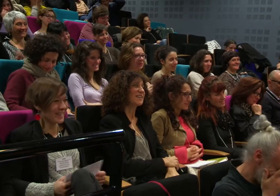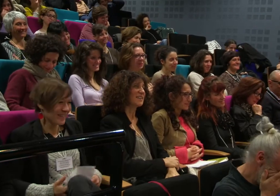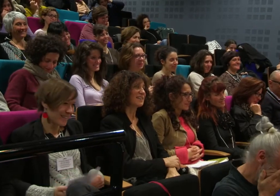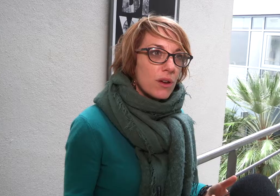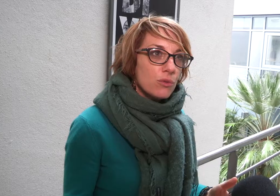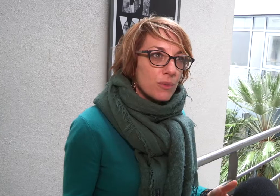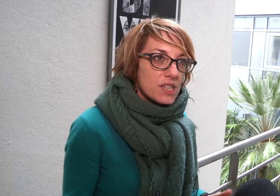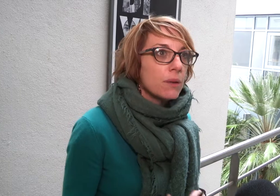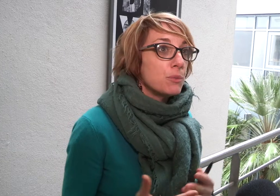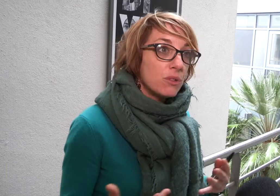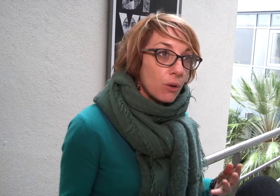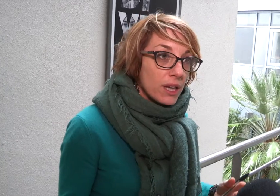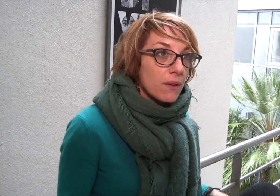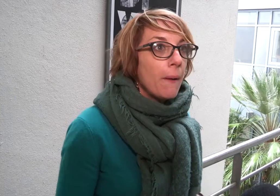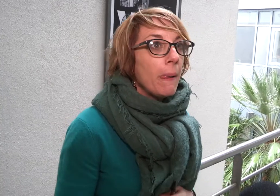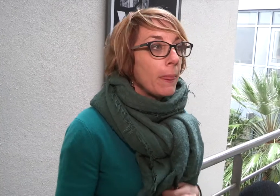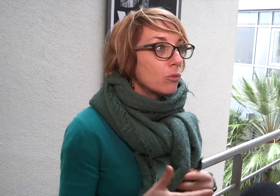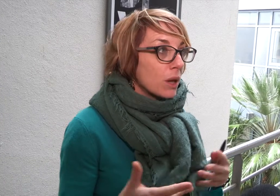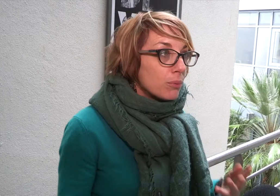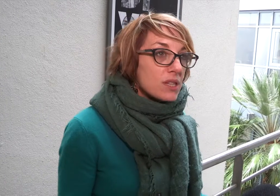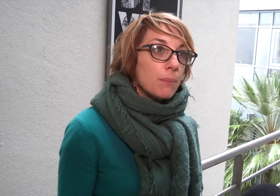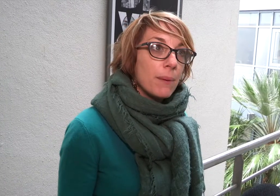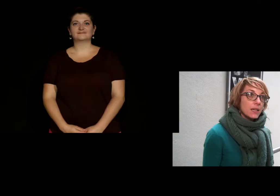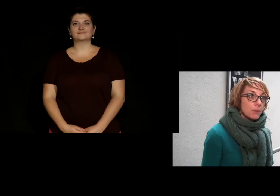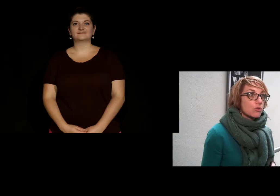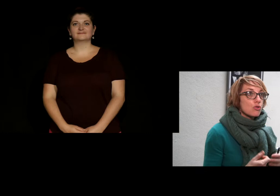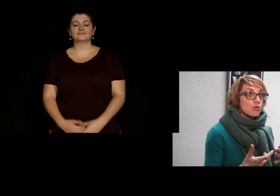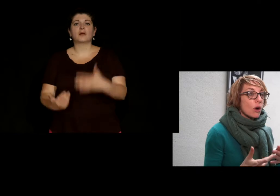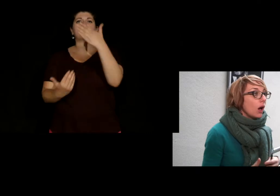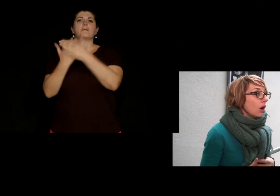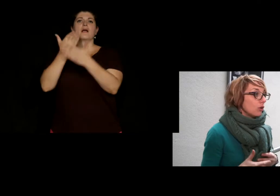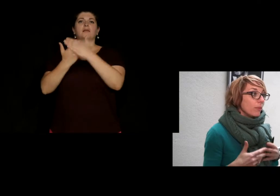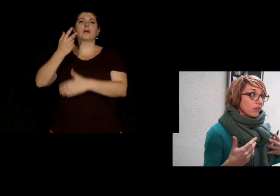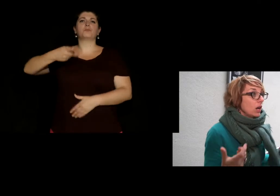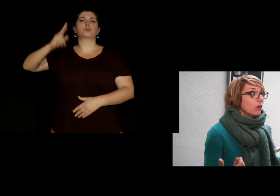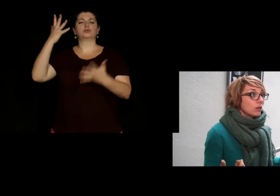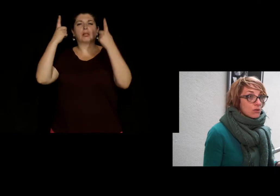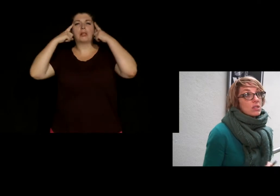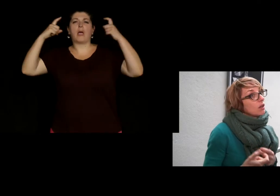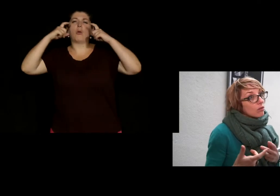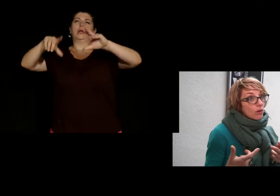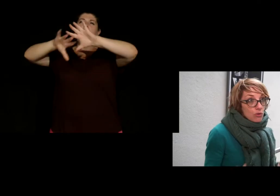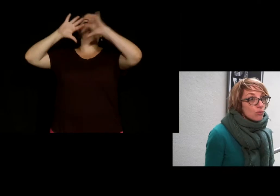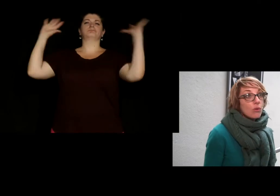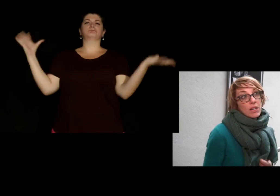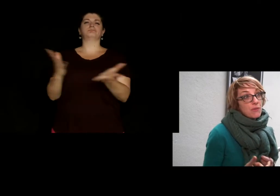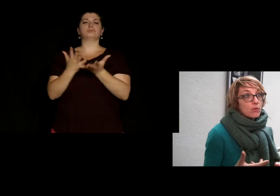On a eu une matinée un petit peu théorique où on a posé pas mal d'éléments sur qu'est-ce que c'est qu'un sourd, les différences